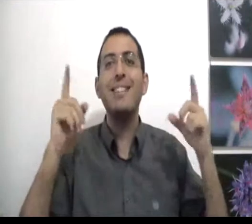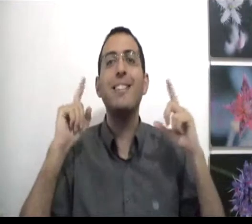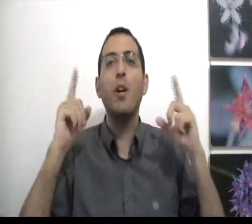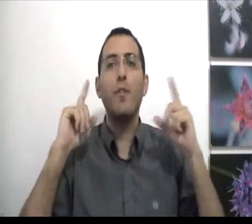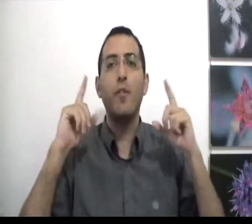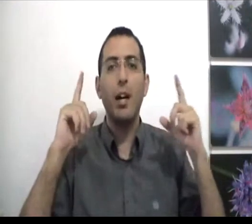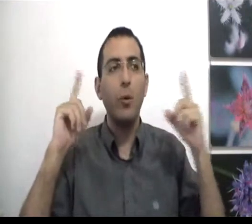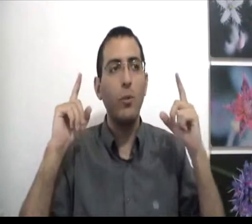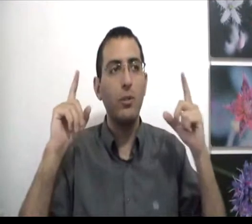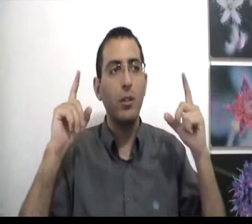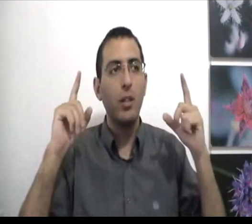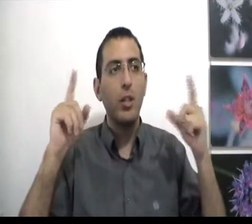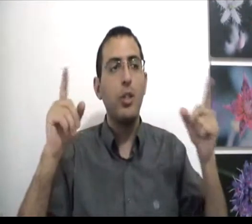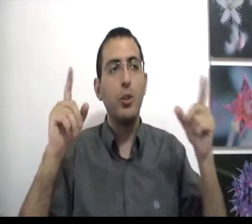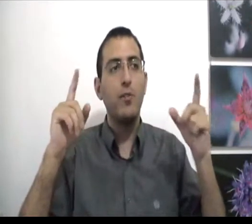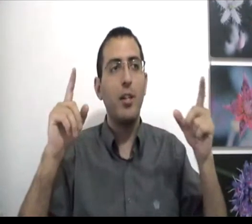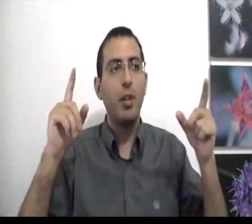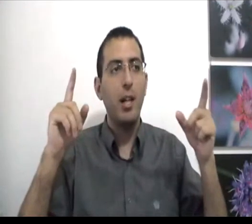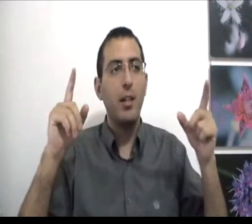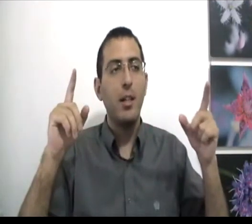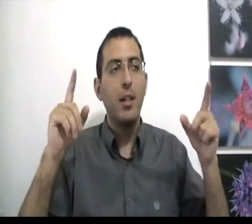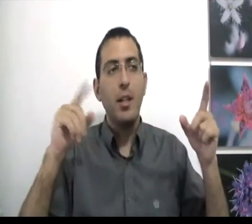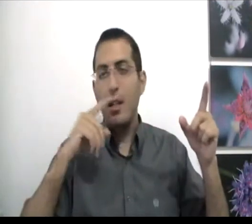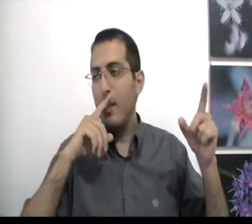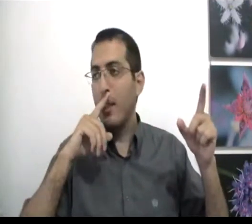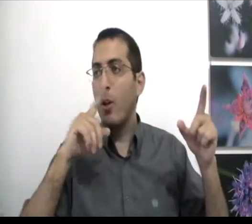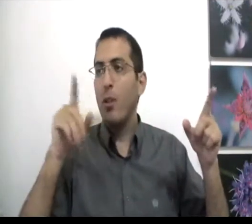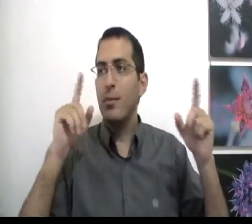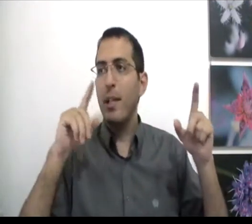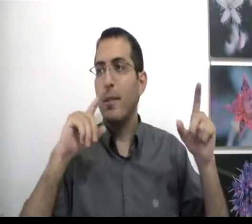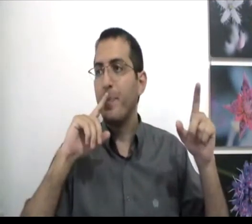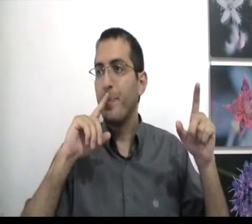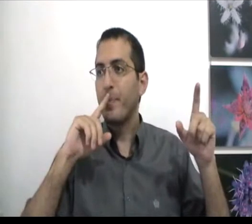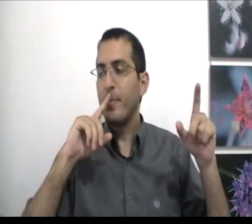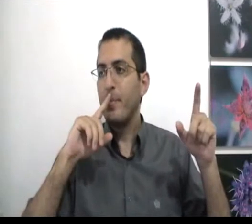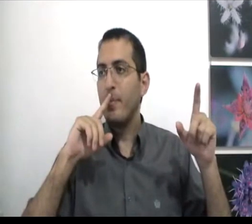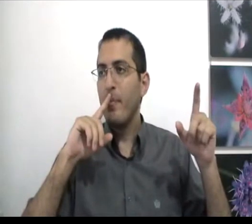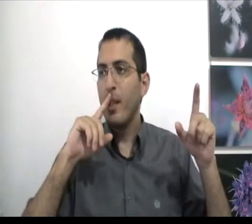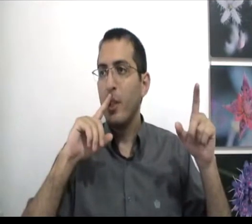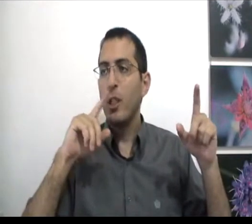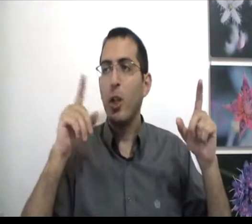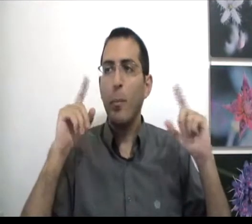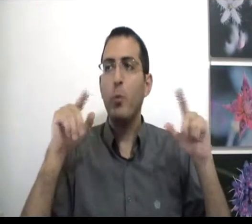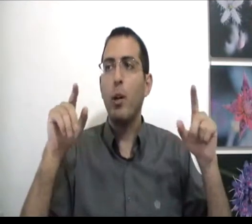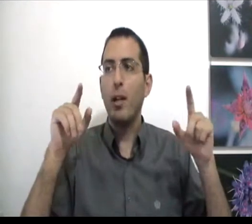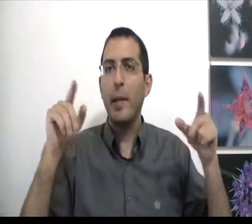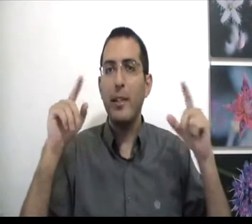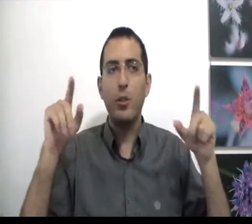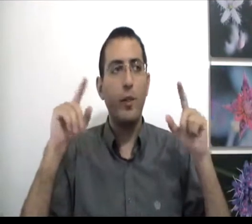סוף אחוז שאין תשובה לשאלה. כי כל זמן שאתה לא בטוח באין סוף